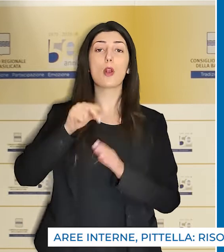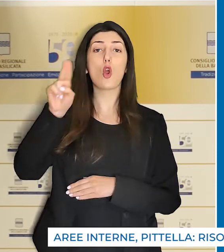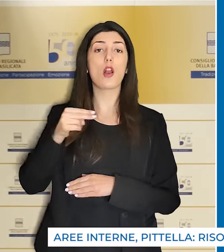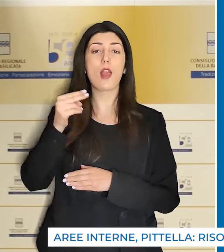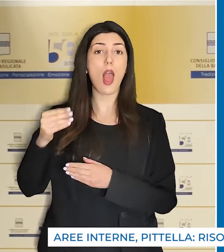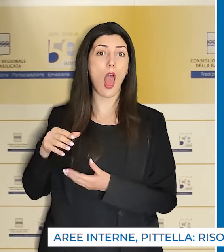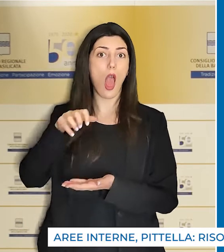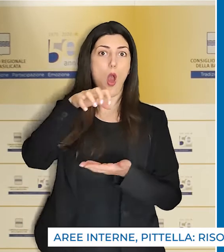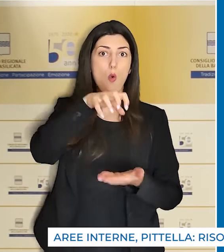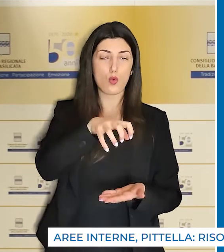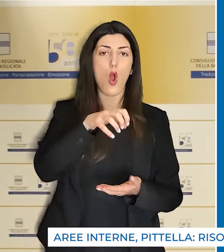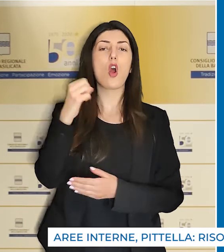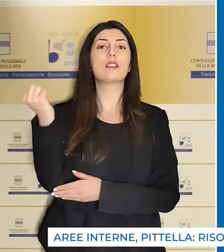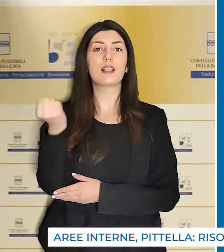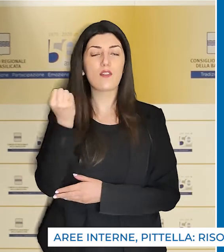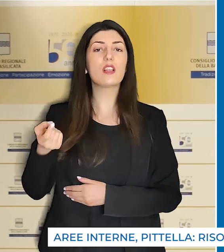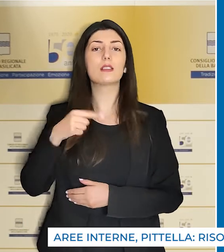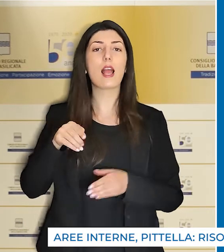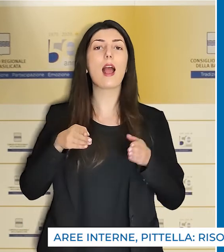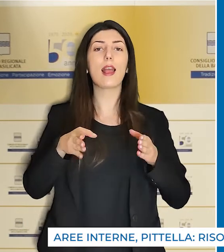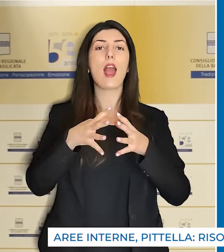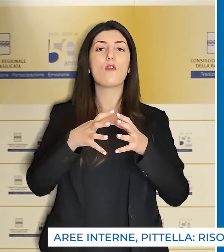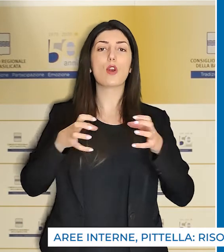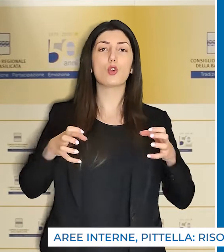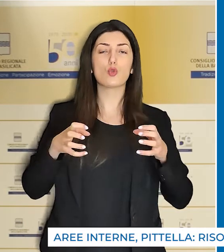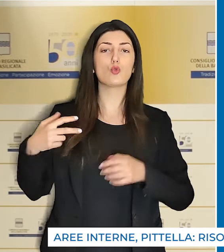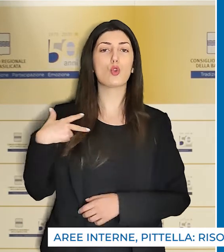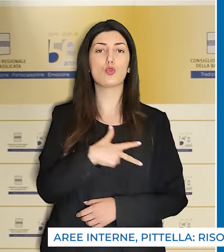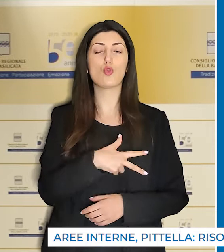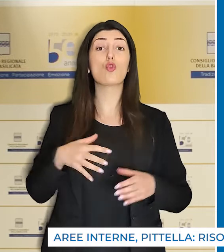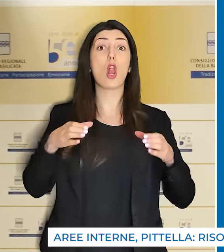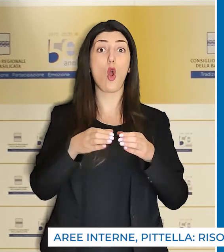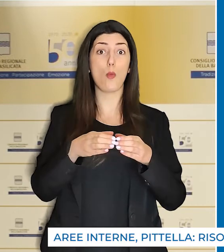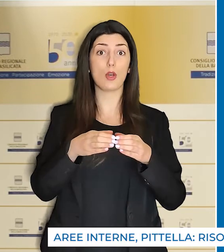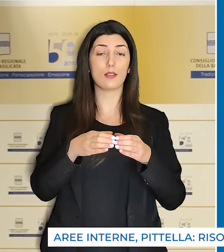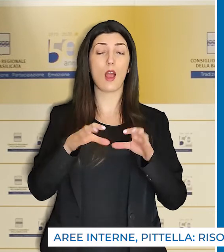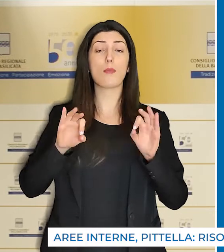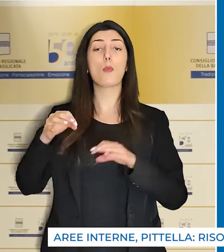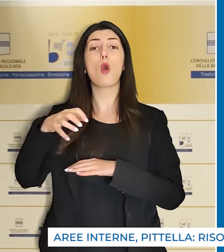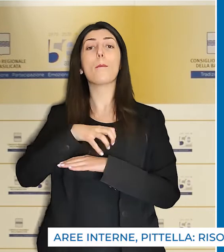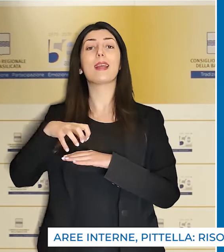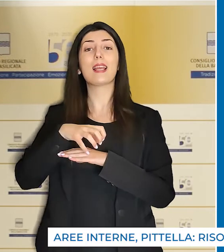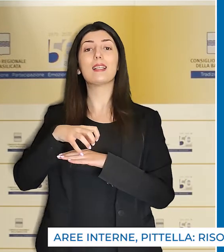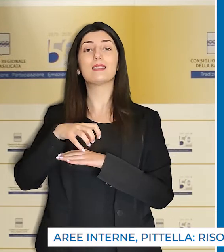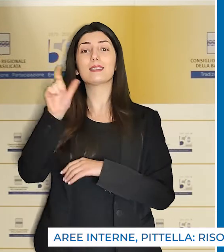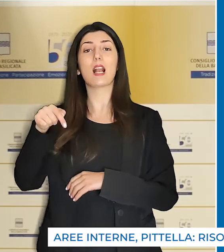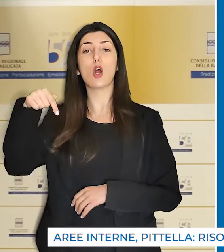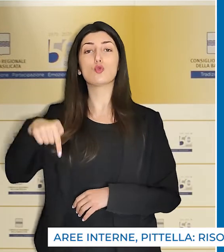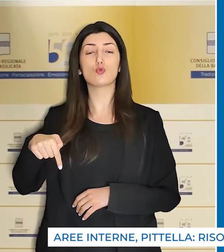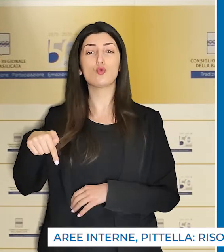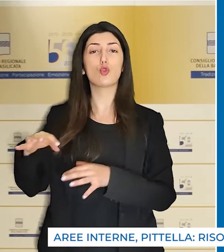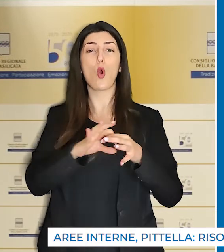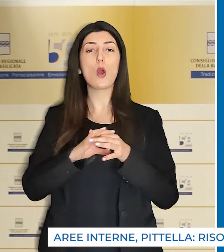servizi e infrastrutture sociali di comunità, come annunciato dalla ministra per il Sud e la